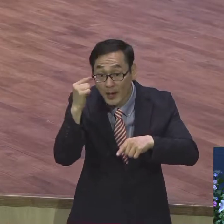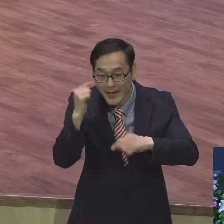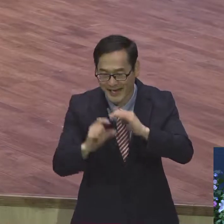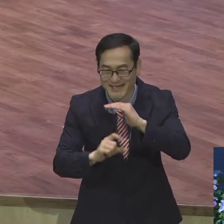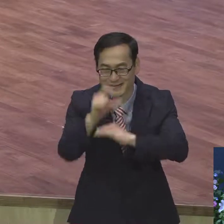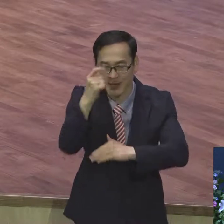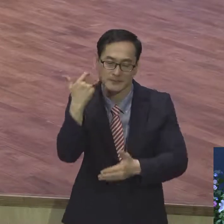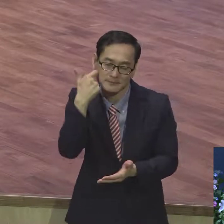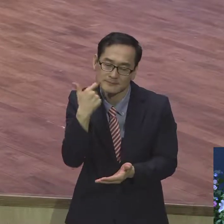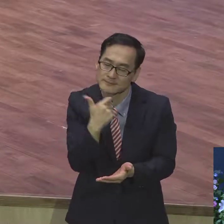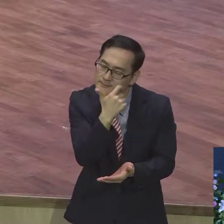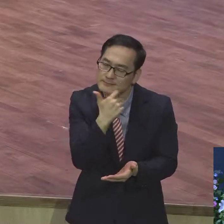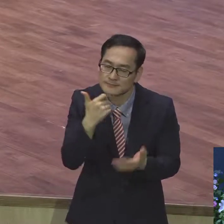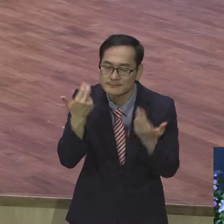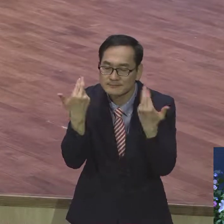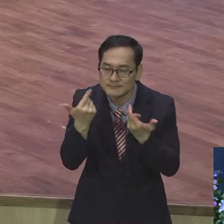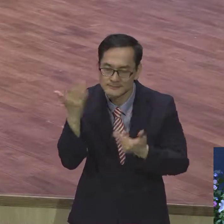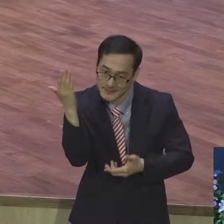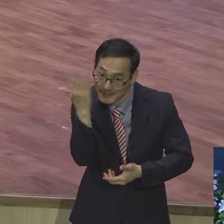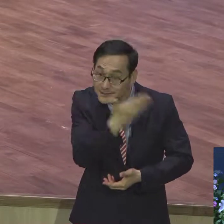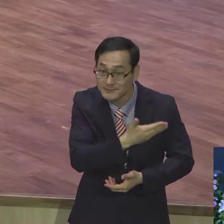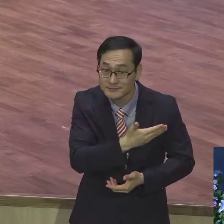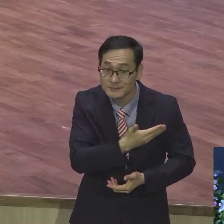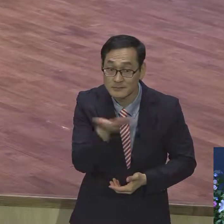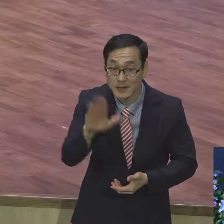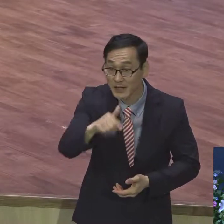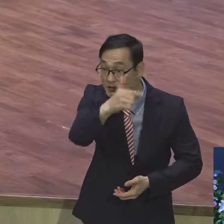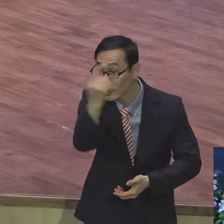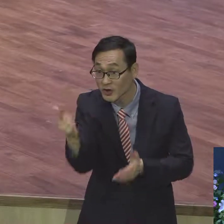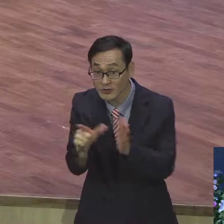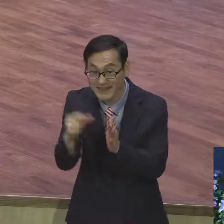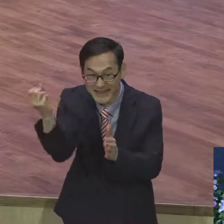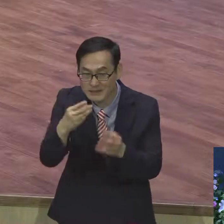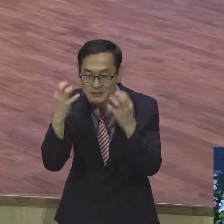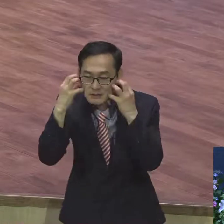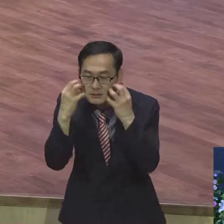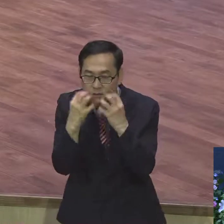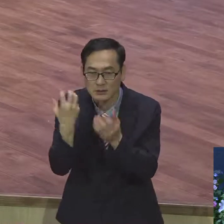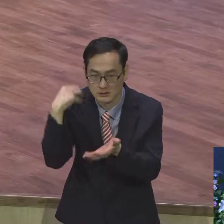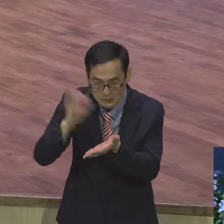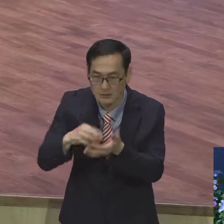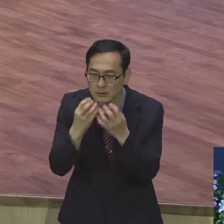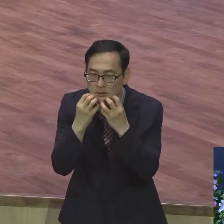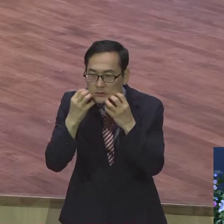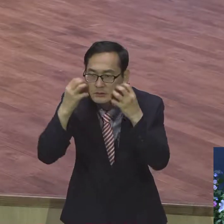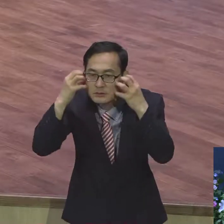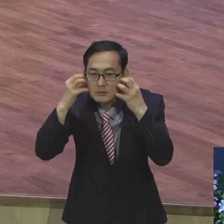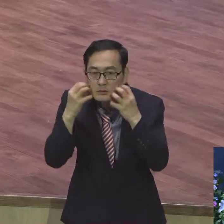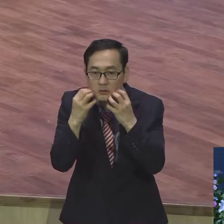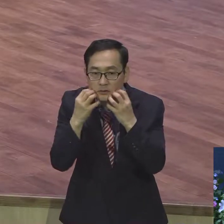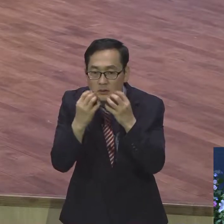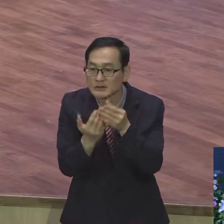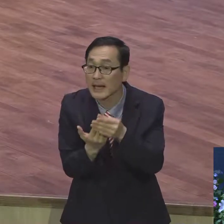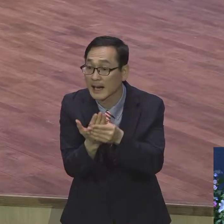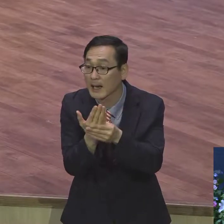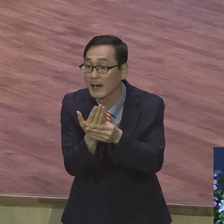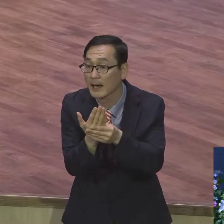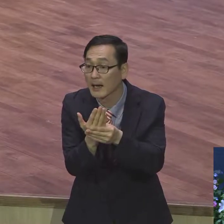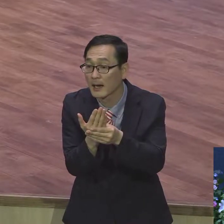깨끗한데 저녁이 되면 덥수룩하게 그렇게 또 그렇게 자란다. 그래서 매일